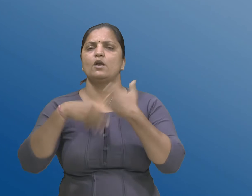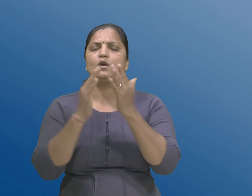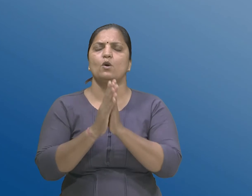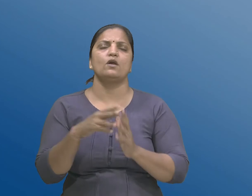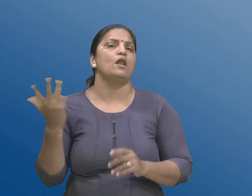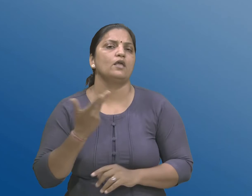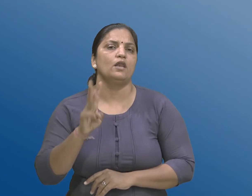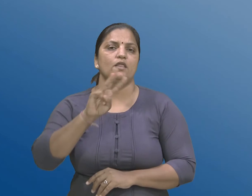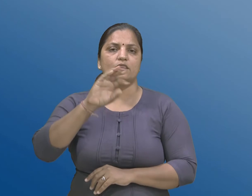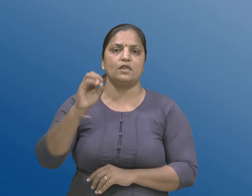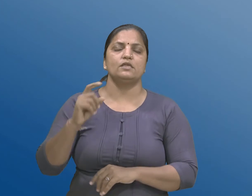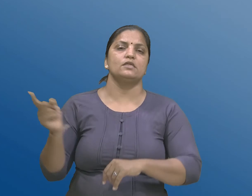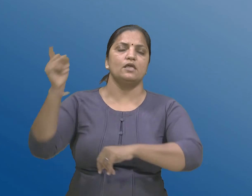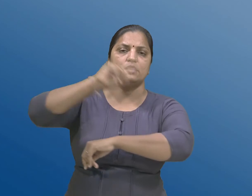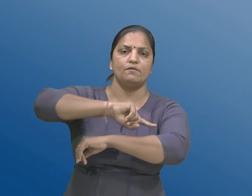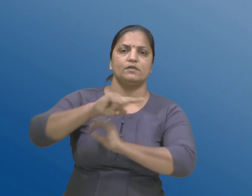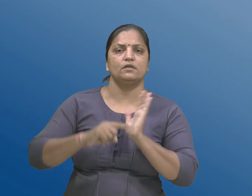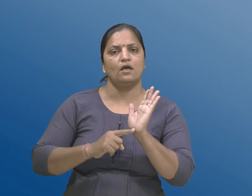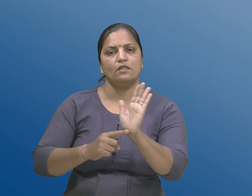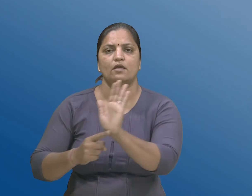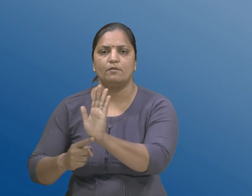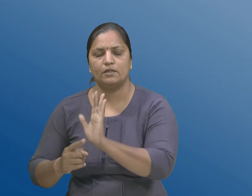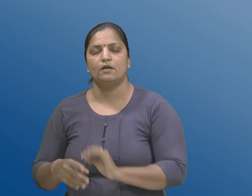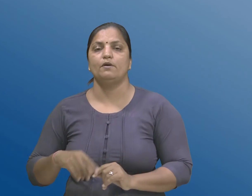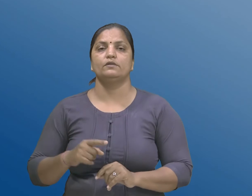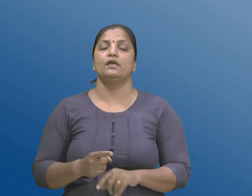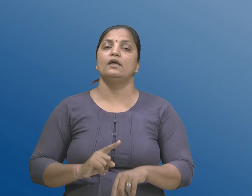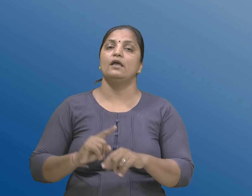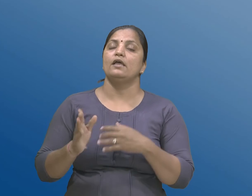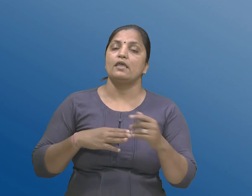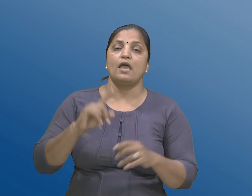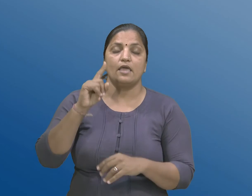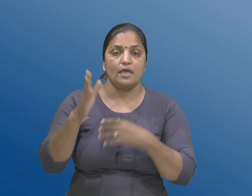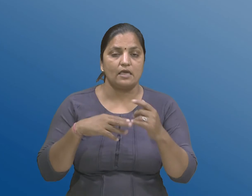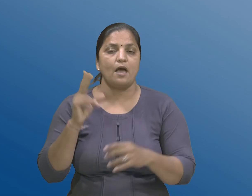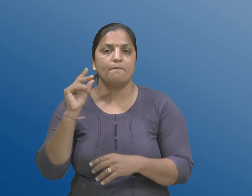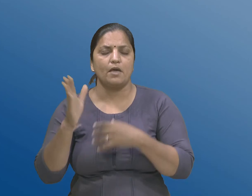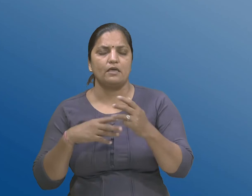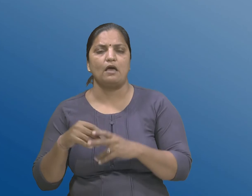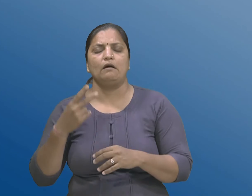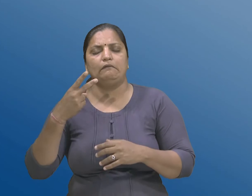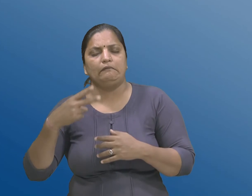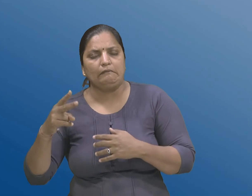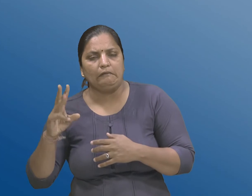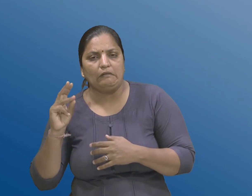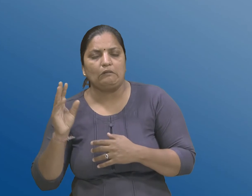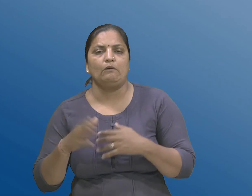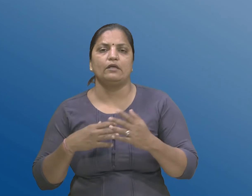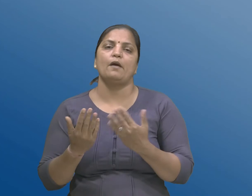मुकवामा आवशे जे 1 अथवा 2 के वधूसलंग सत्रो ना बनी शक्षे अने जो